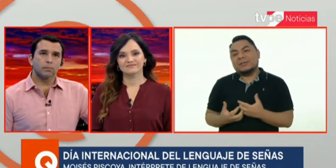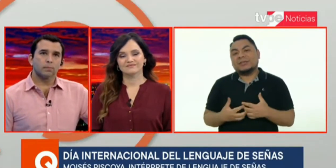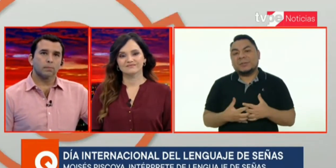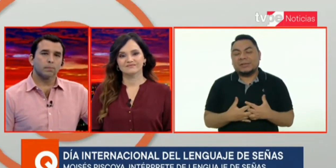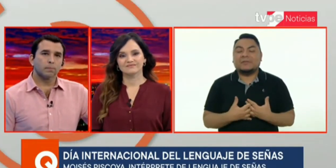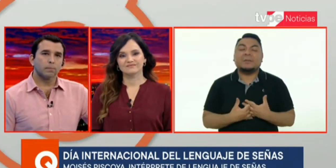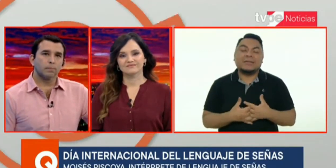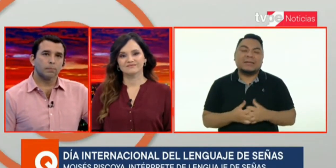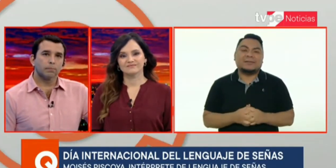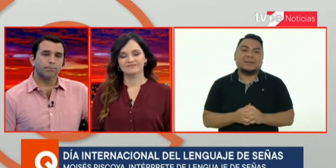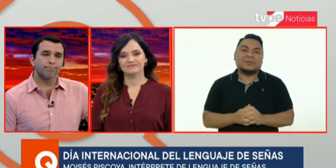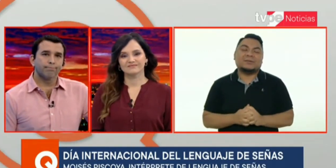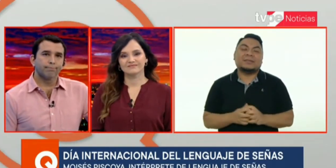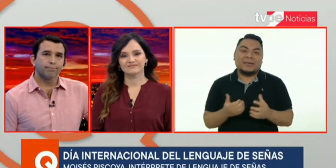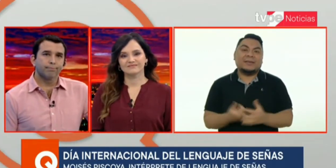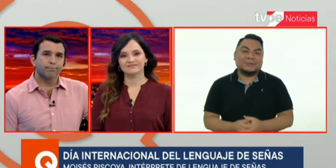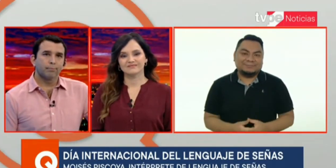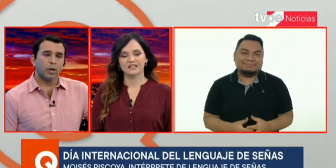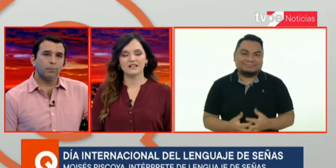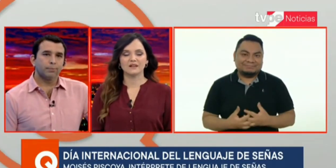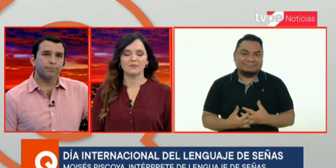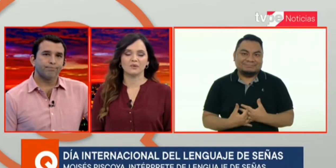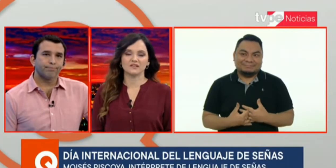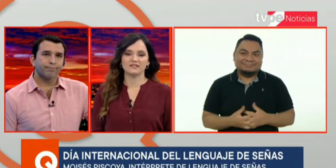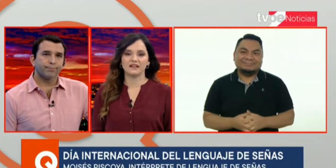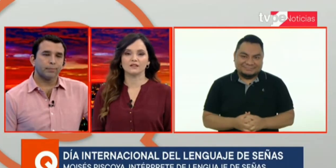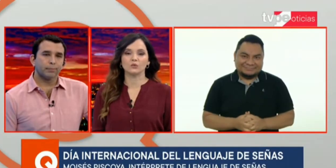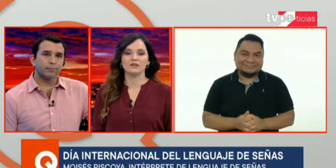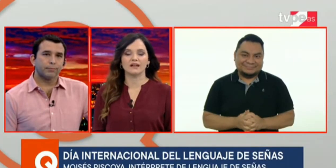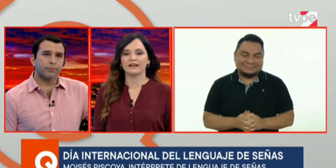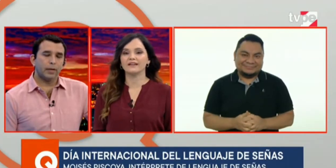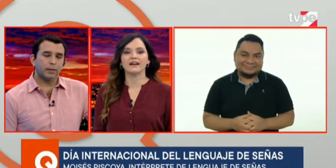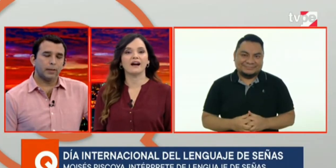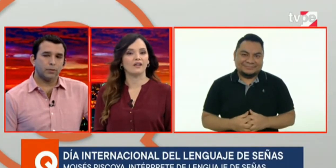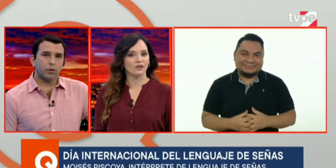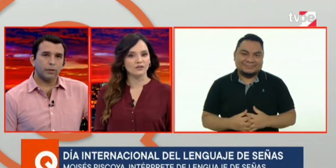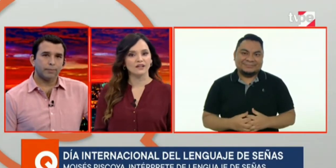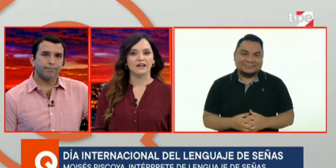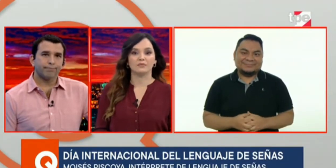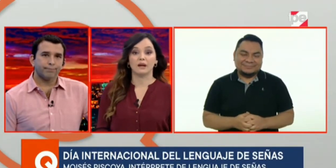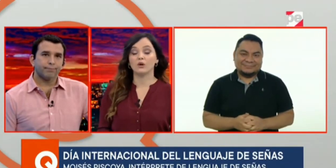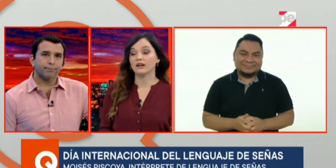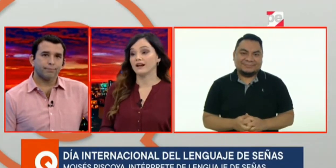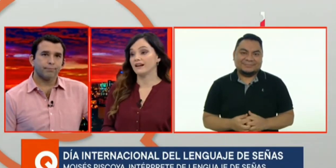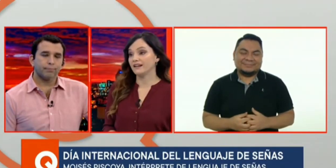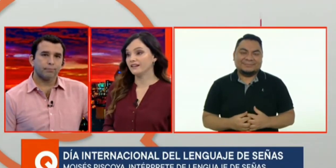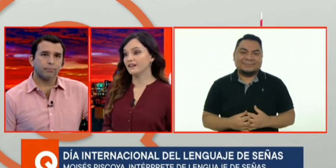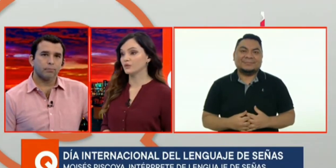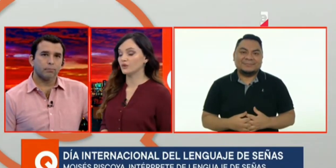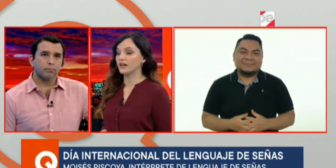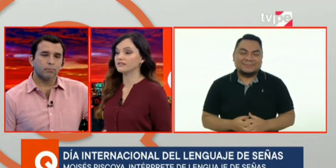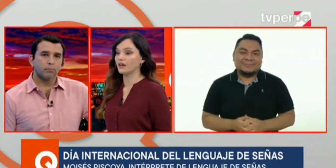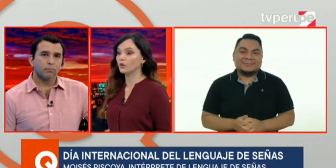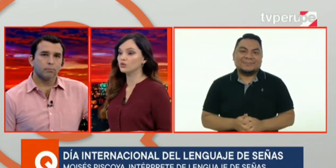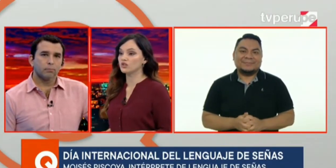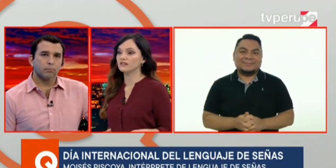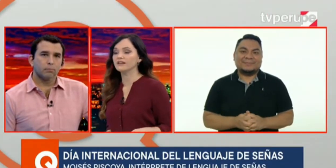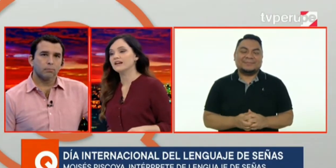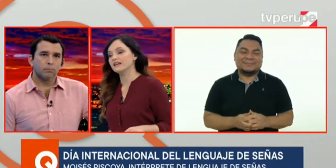intérpretes y familiares, estamos detrás de eso. Gracias, Moisés. Tu mensaje ha llegado. Esperamos que cale, que las autoridades te escuchen, que